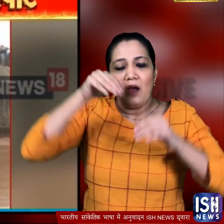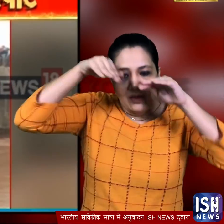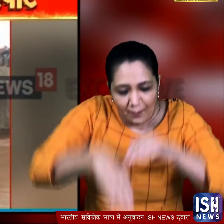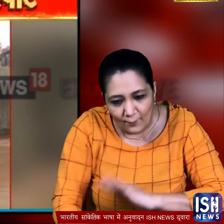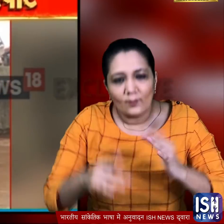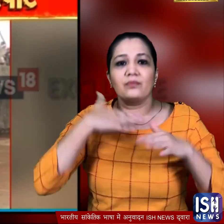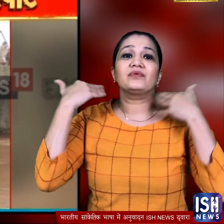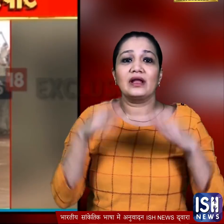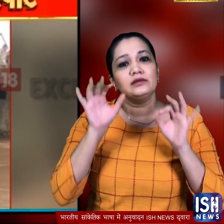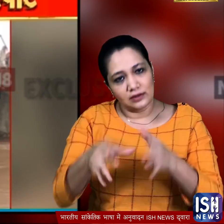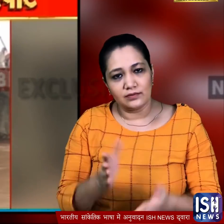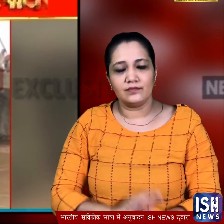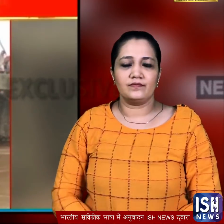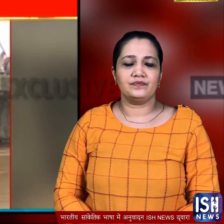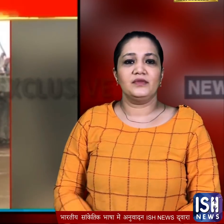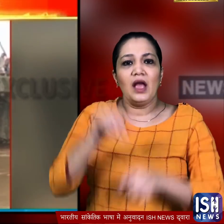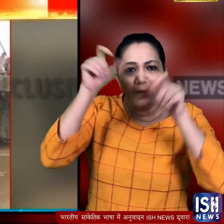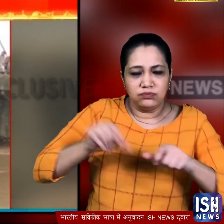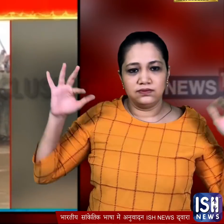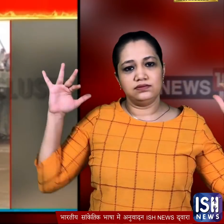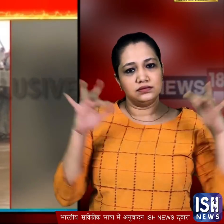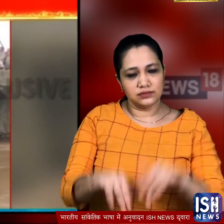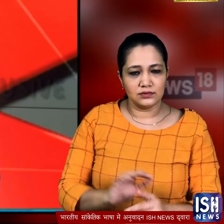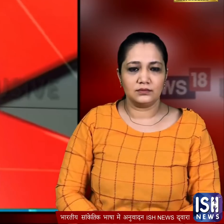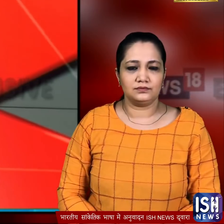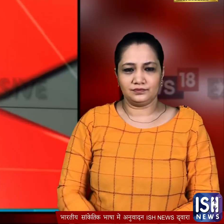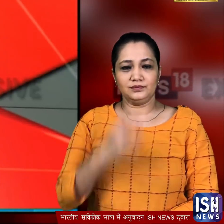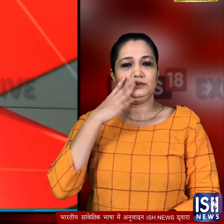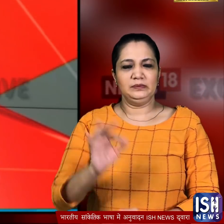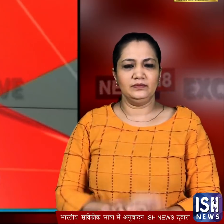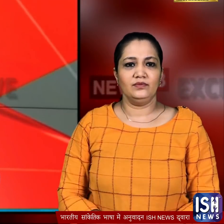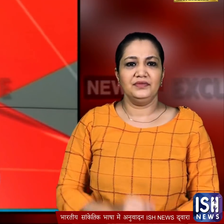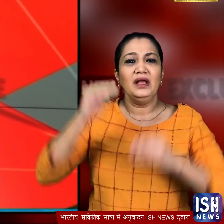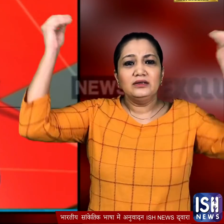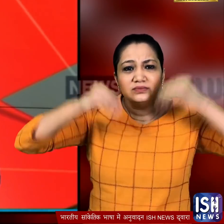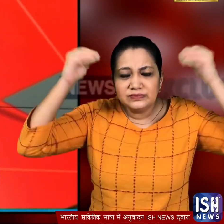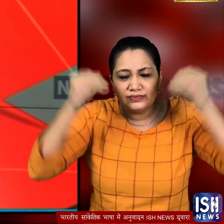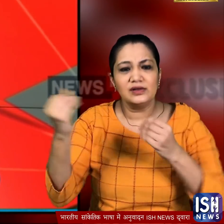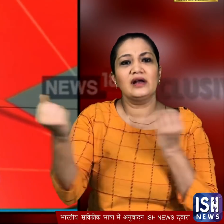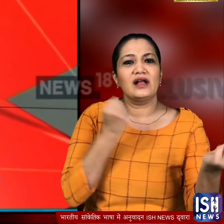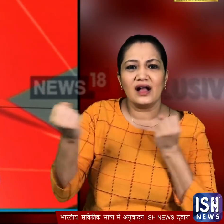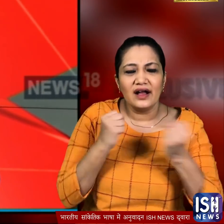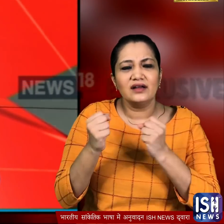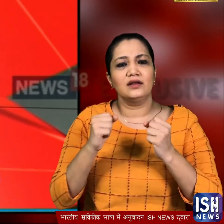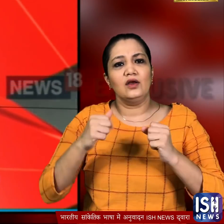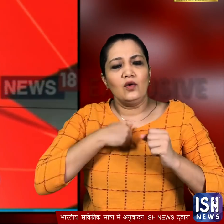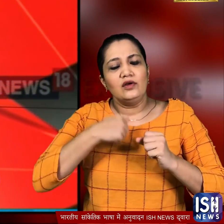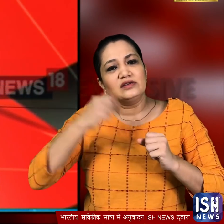डूबने से हो गई थी इस आदसे के बाद वहां लोगों की भीर जुड़ गए सौबात के एक बात है कि बारिश के मौसम में गाड़ी चलाते समय हम लोग अकसर